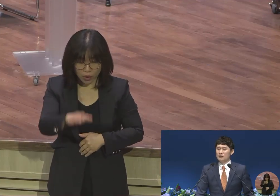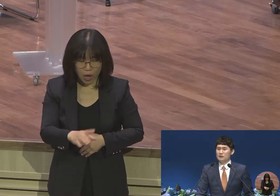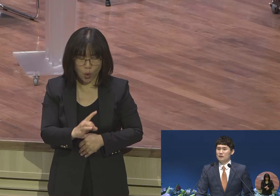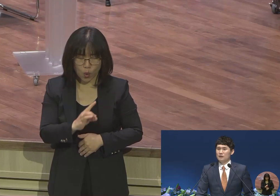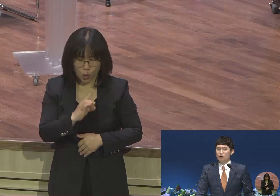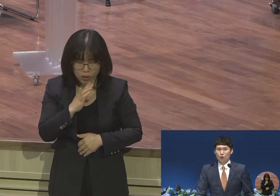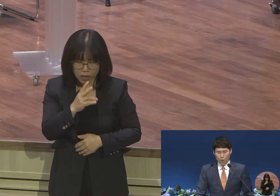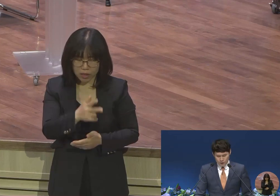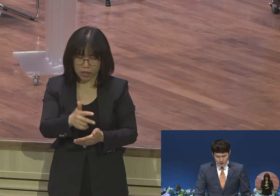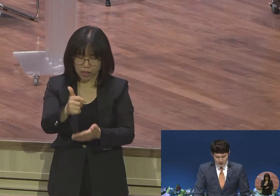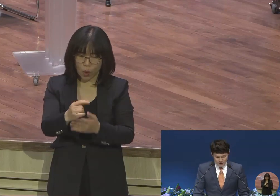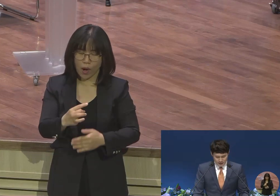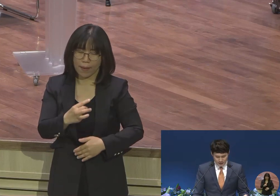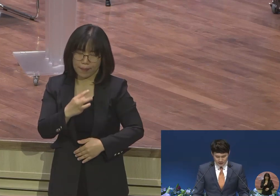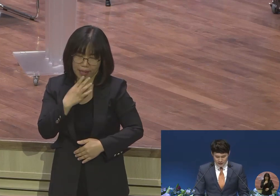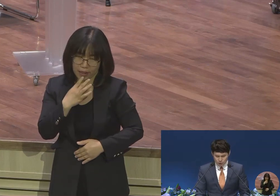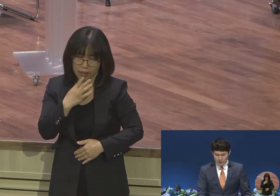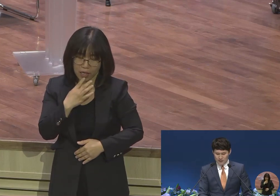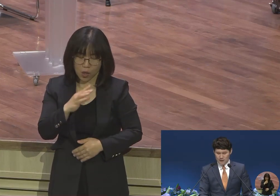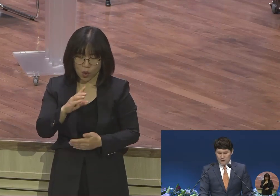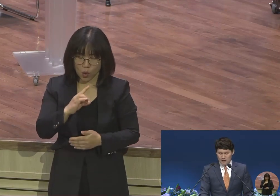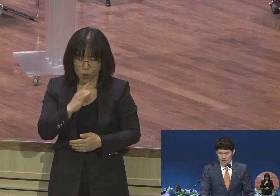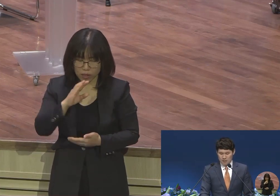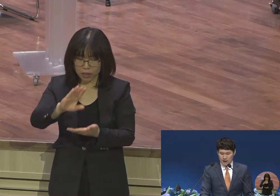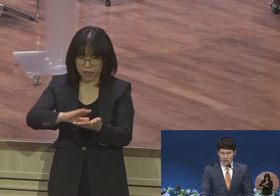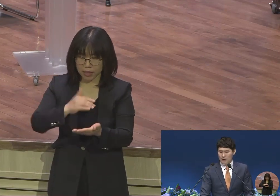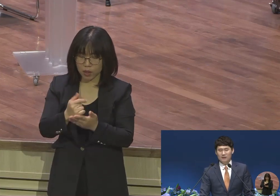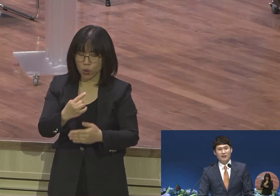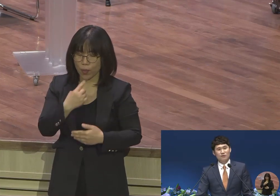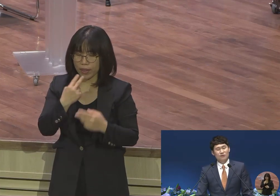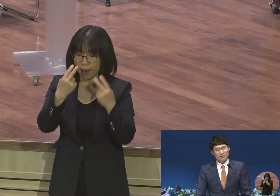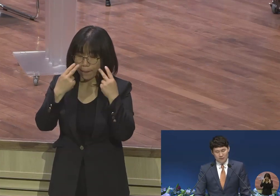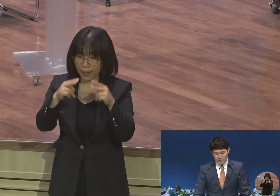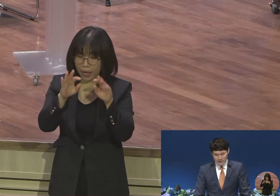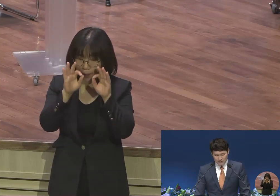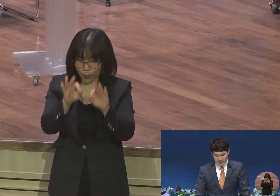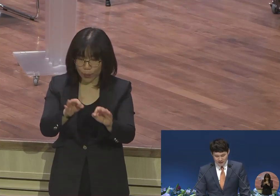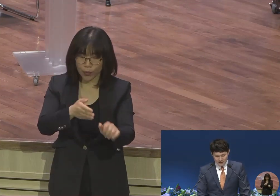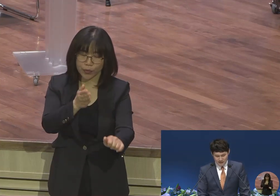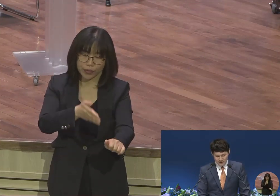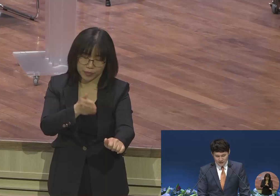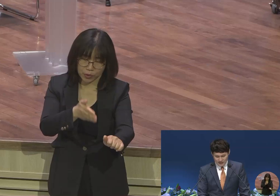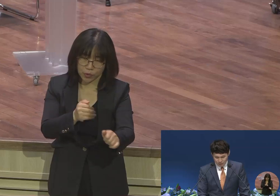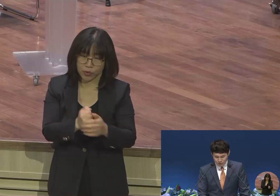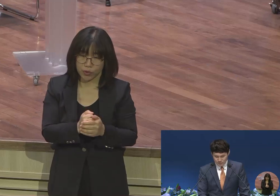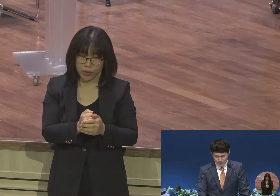오직 그리스도만을 바라봐야 된다라고 말씀을 잠깐 나누었습니다